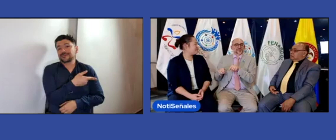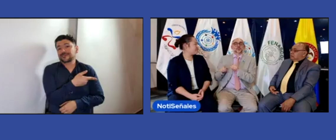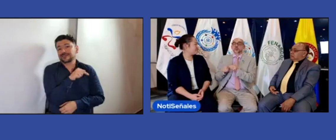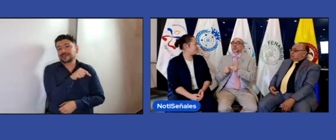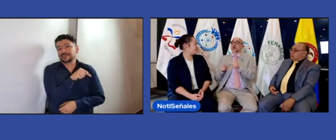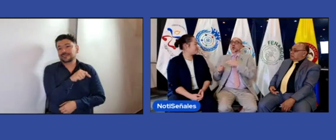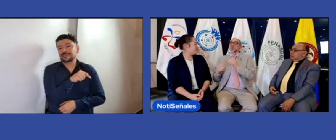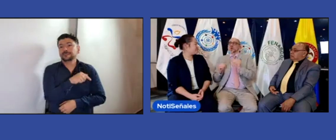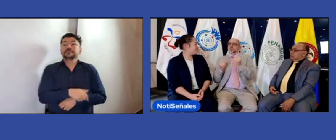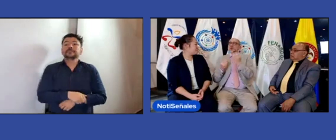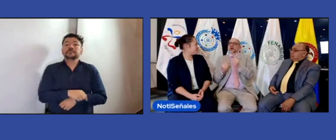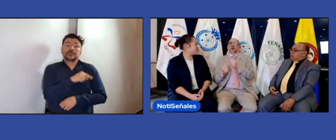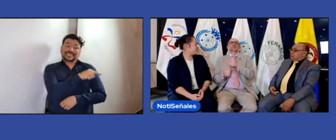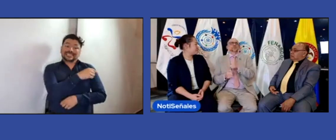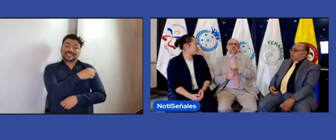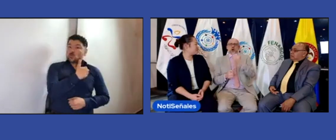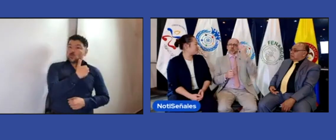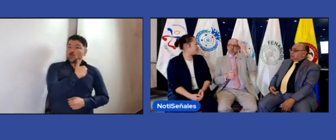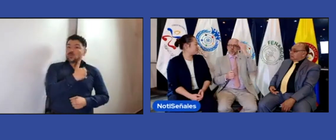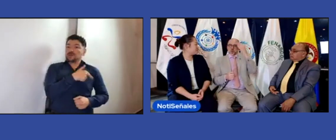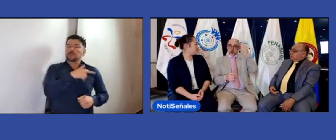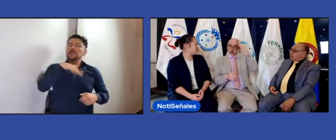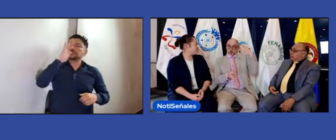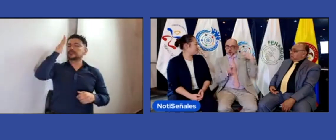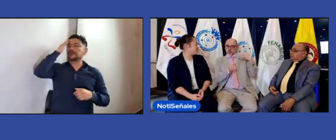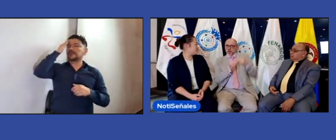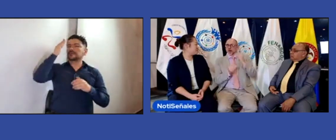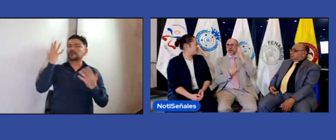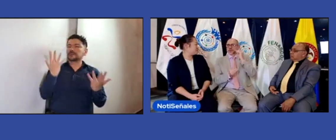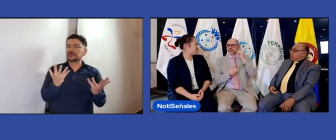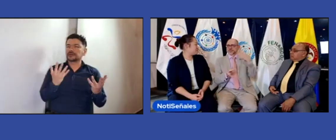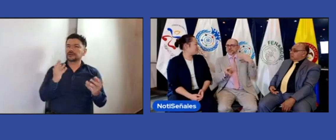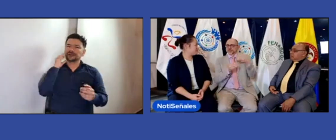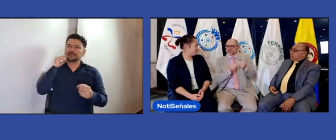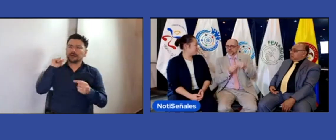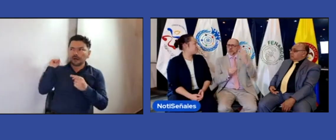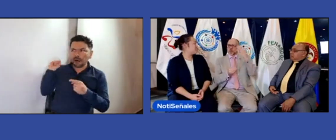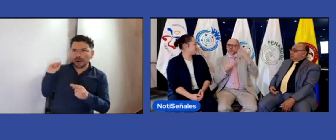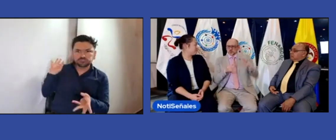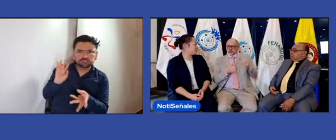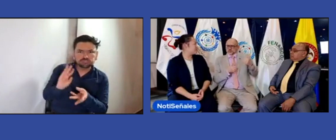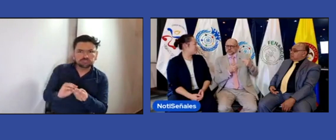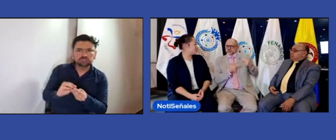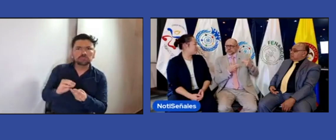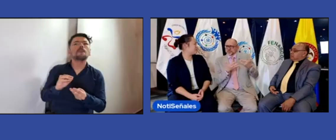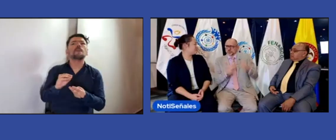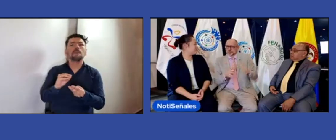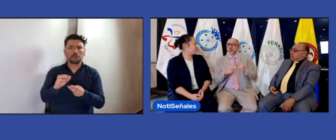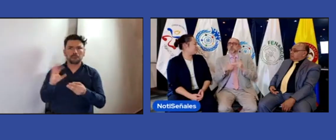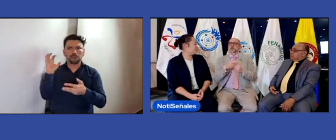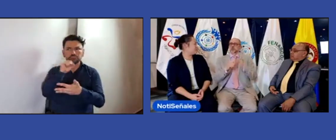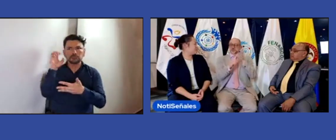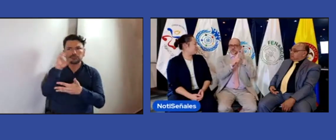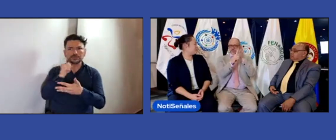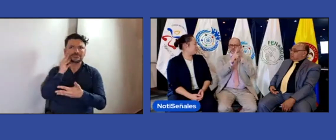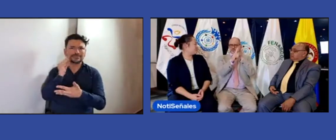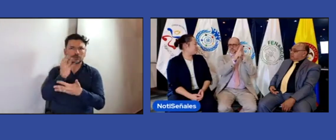cosa que nos puedan apoyar a mejorar a nuestro trabajo de la WFD, ¿no? Que nosotros, pues, sigamos